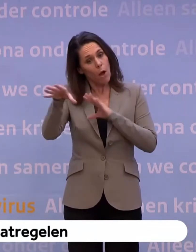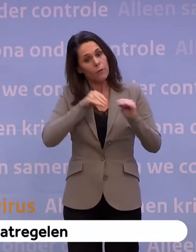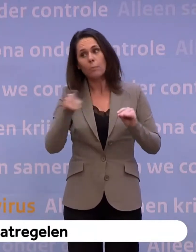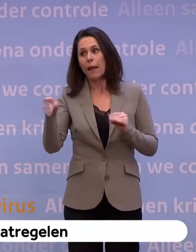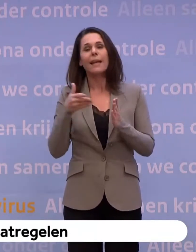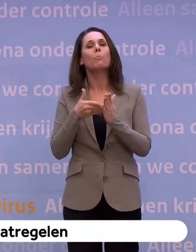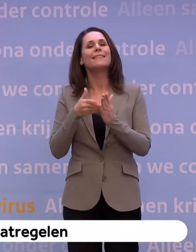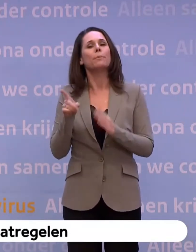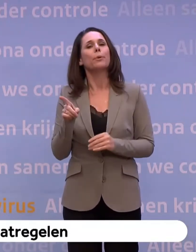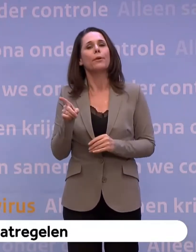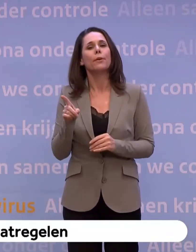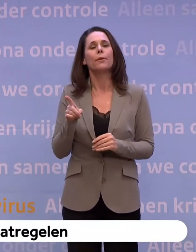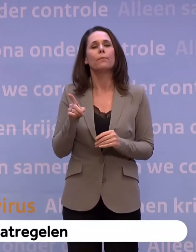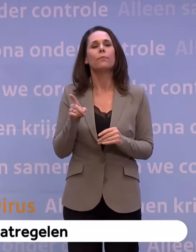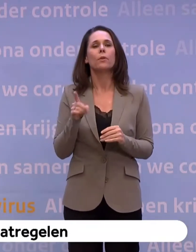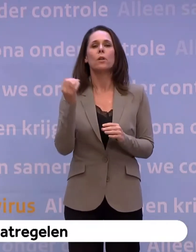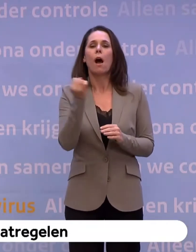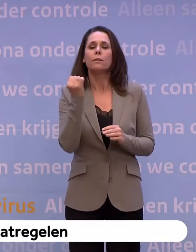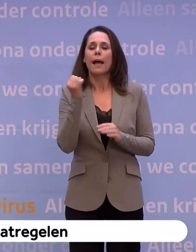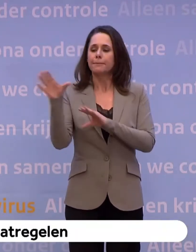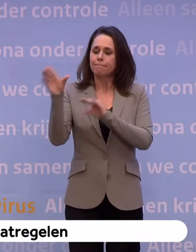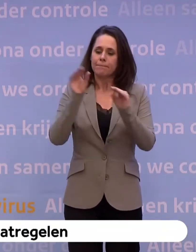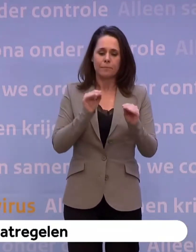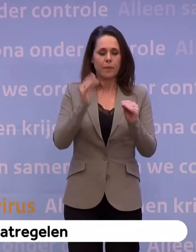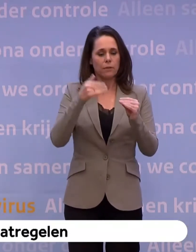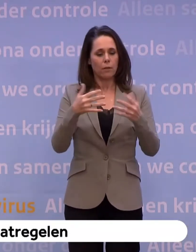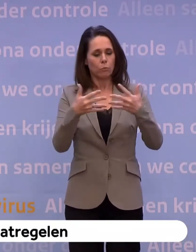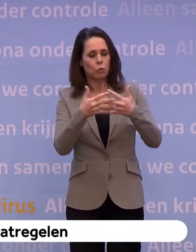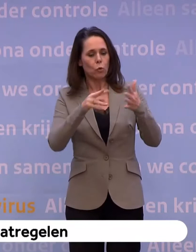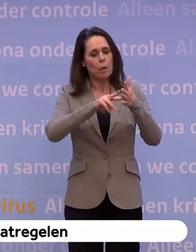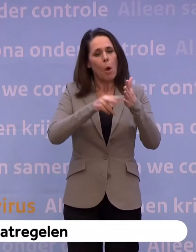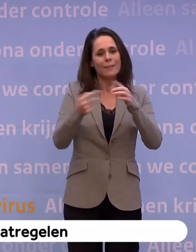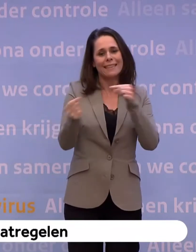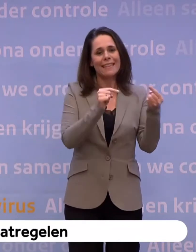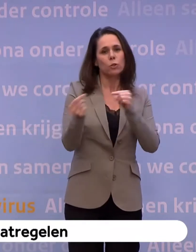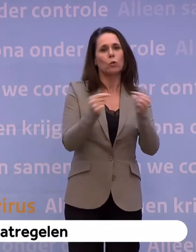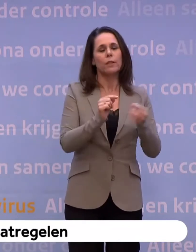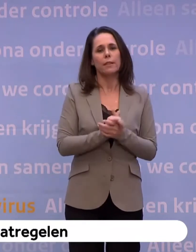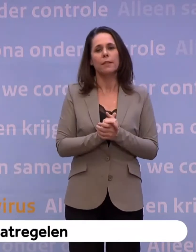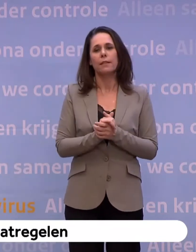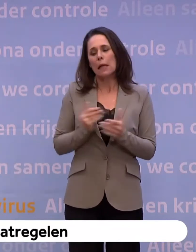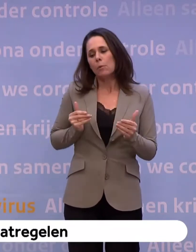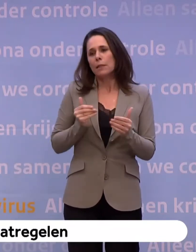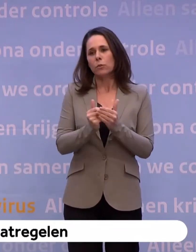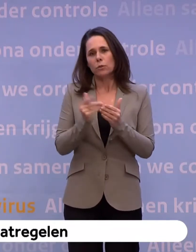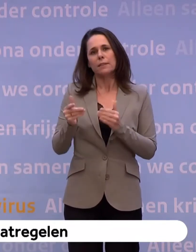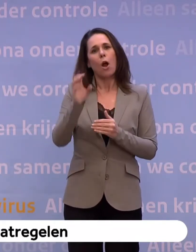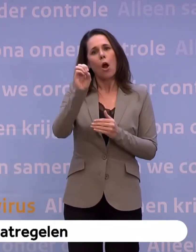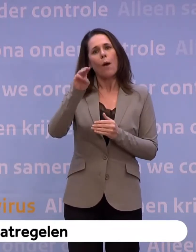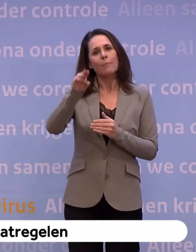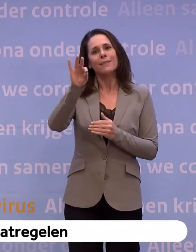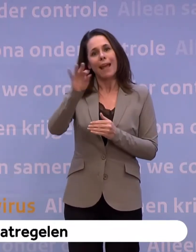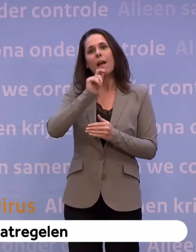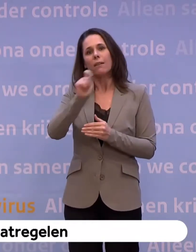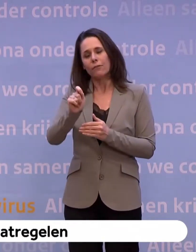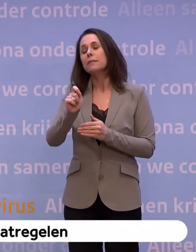ja. Wat we natuurlijk altijd doen, is daar een politieke, bestuurlijke discussie over voeren. Maar we nemen tot nu toe eigenlijk dat OMT-advies daarna